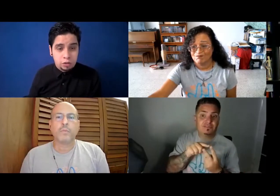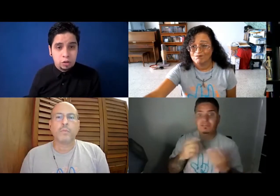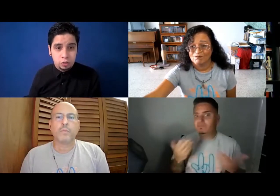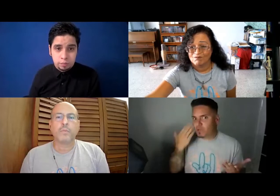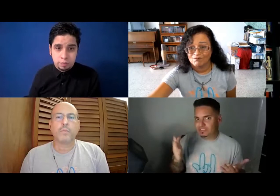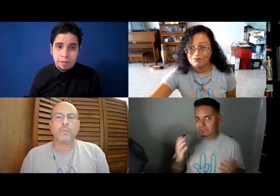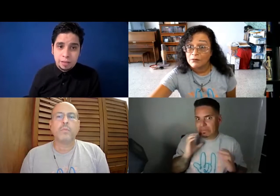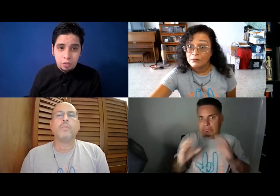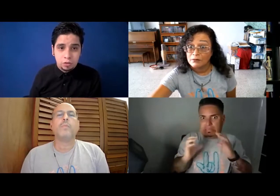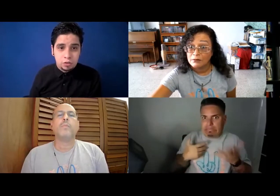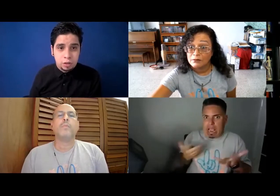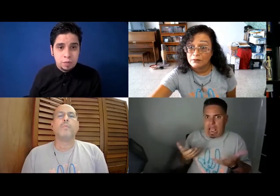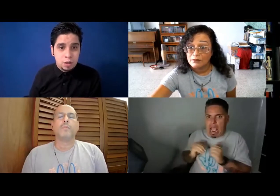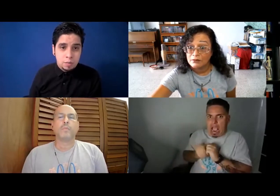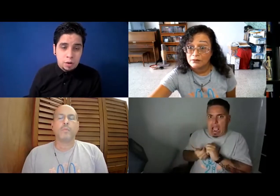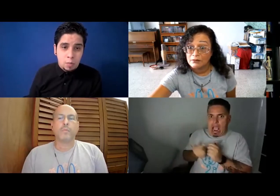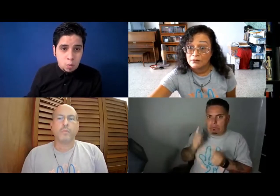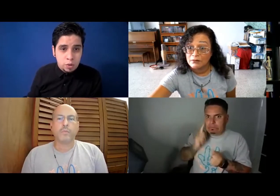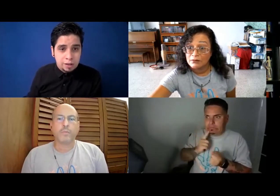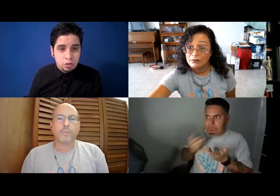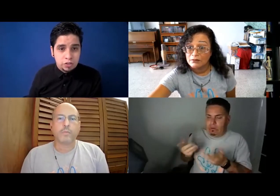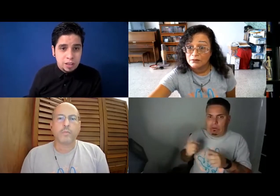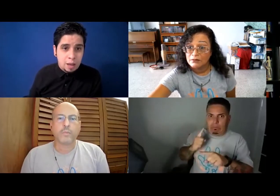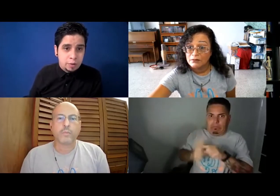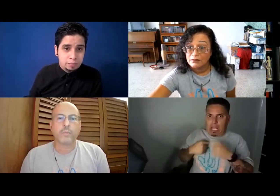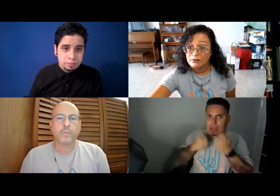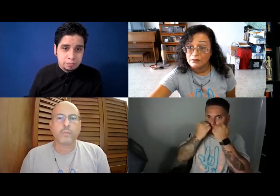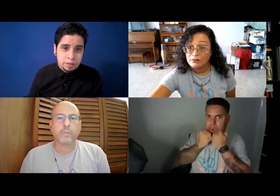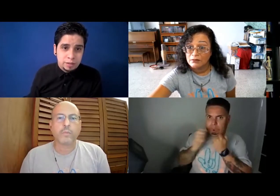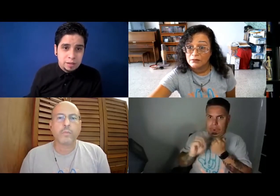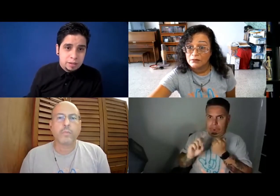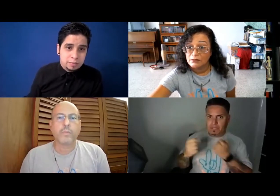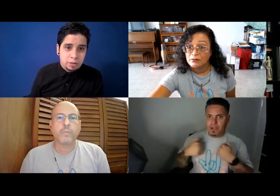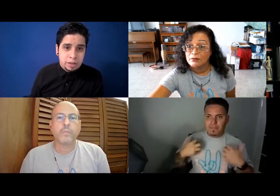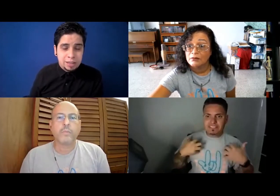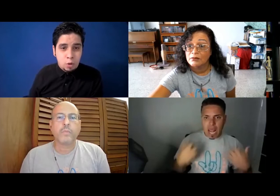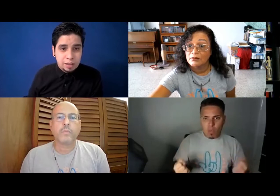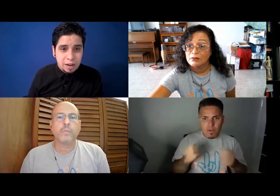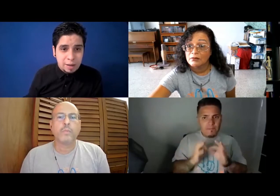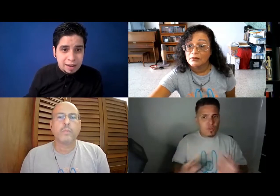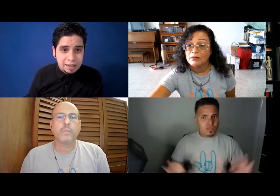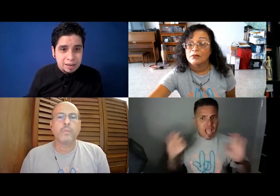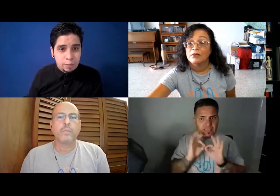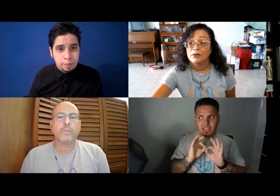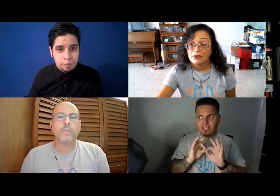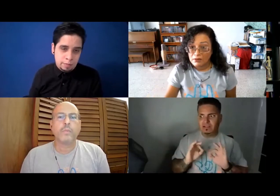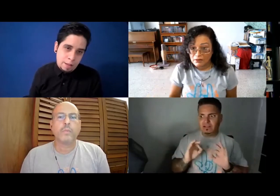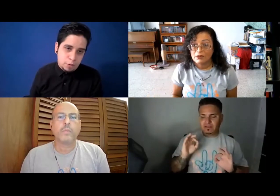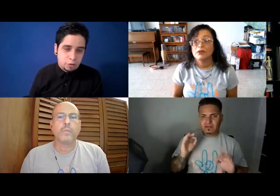situación, pasan estas dos situaciones. Porque como la comunicación no se da, pues no quieren tampoco quitarse la mascarilla por el proceso de